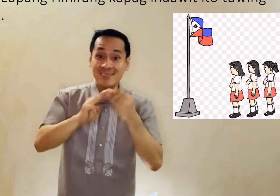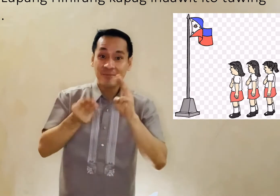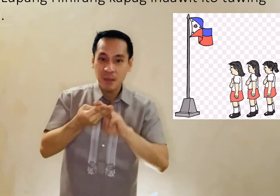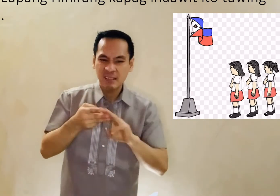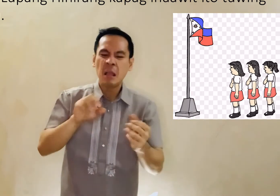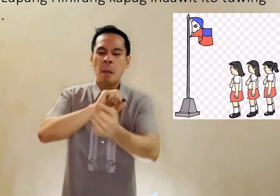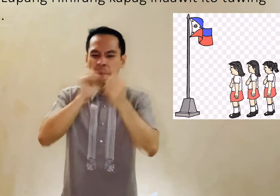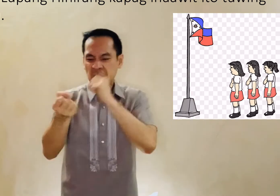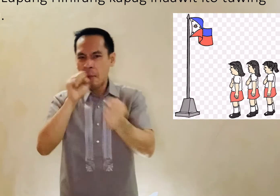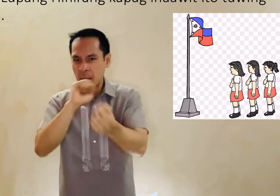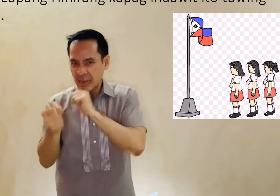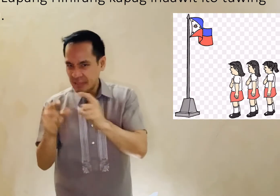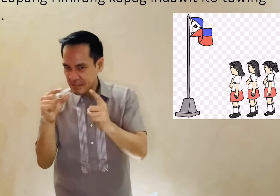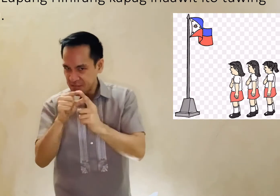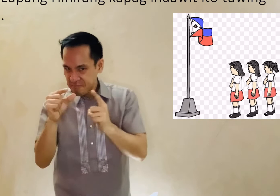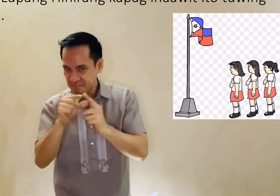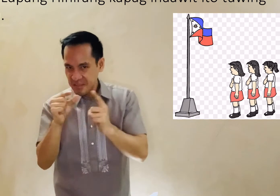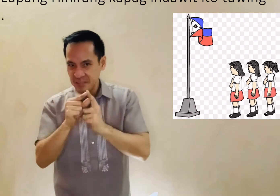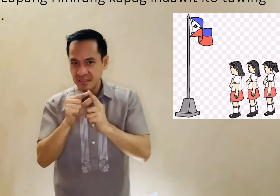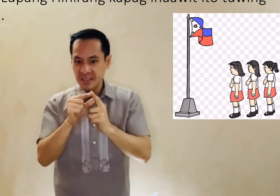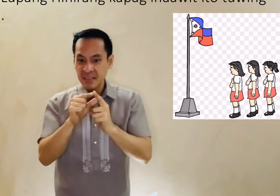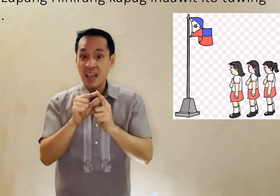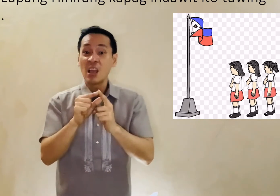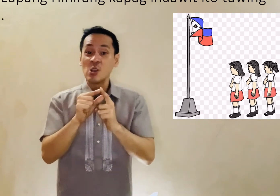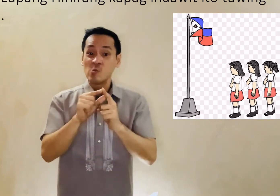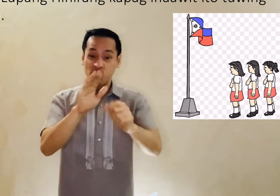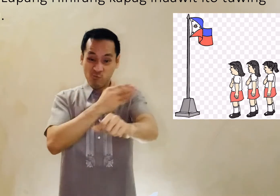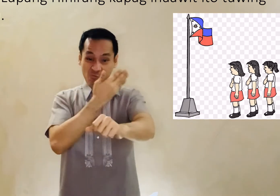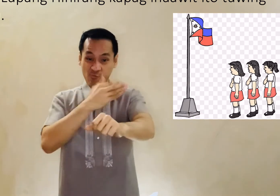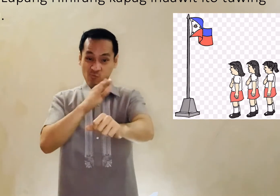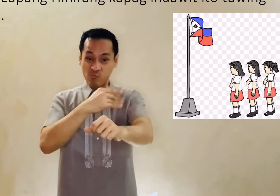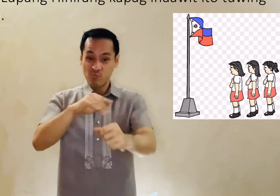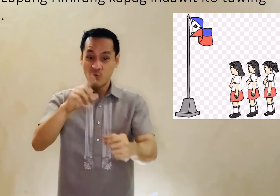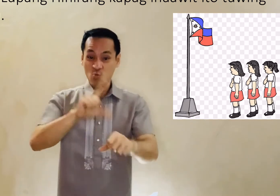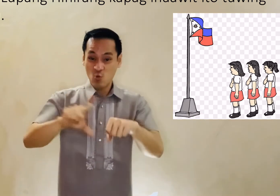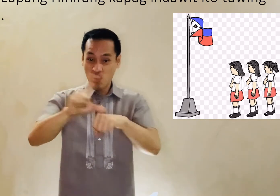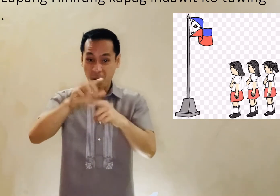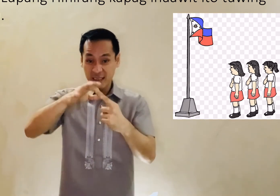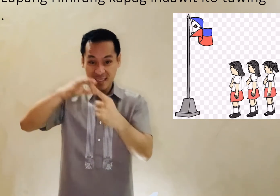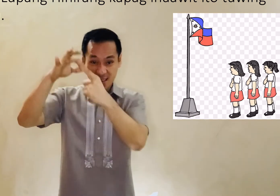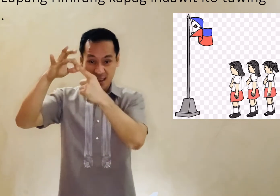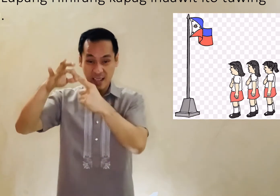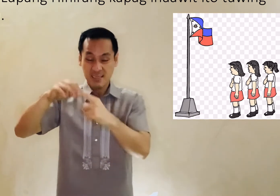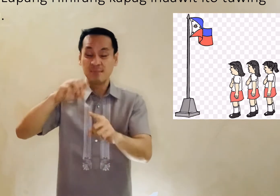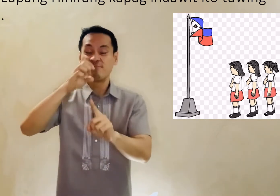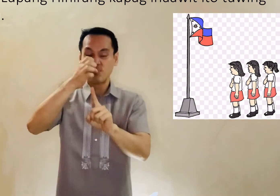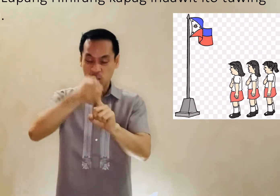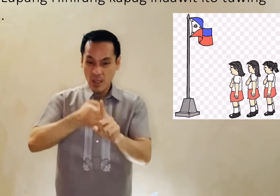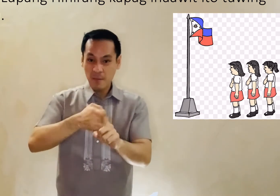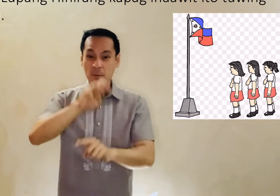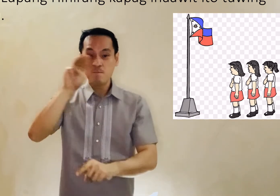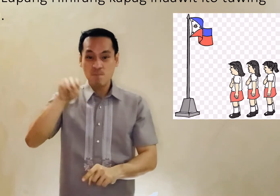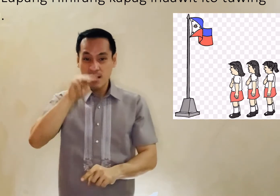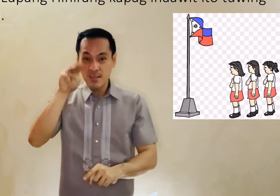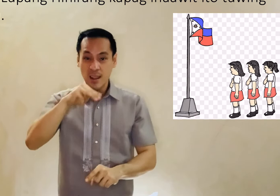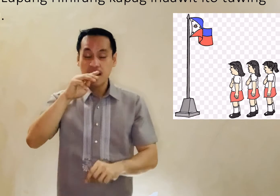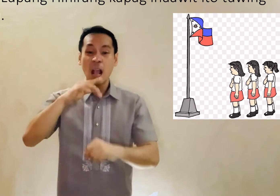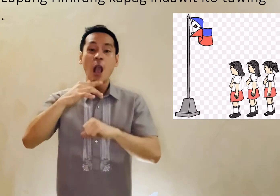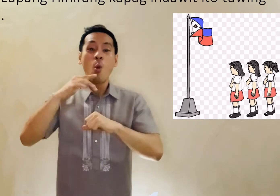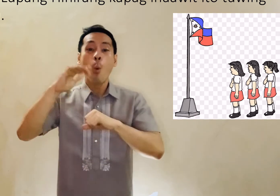Sina Moy Moy at Juni Ang titik ng lupang hinirang Kapag inaawit ito Tuwing lunes ng